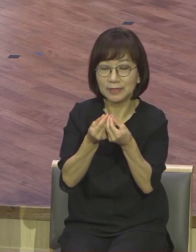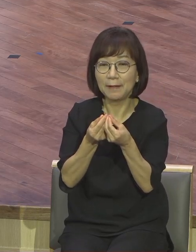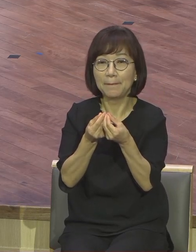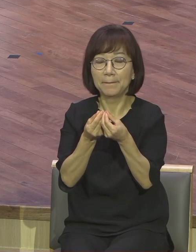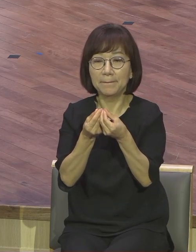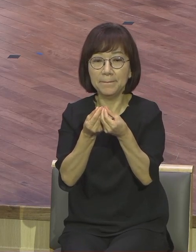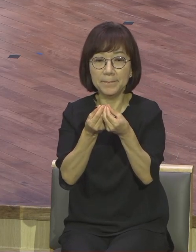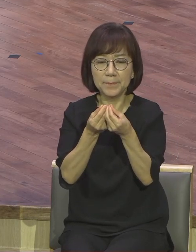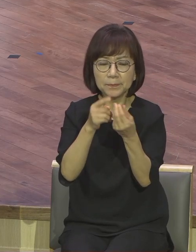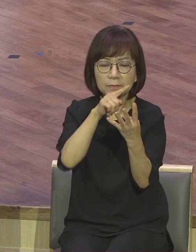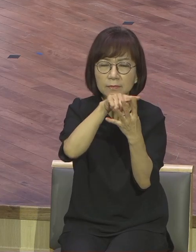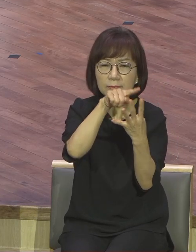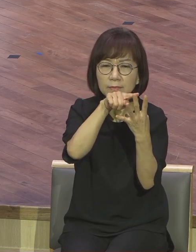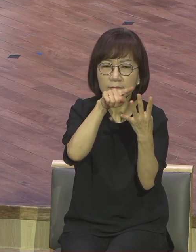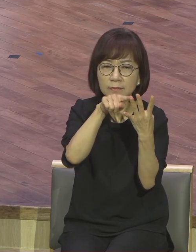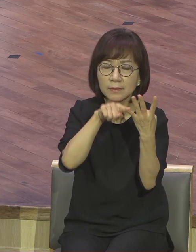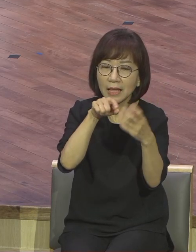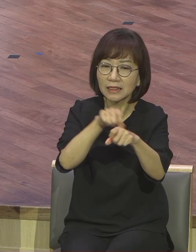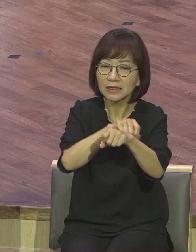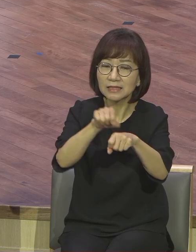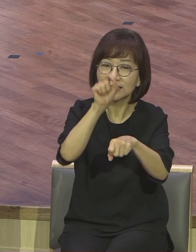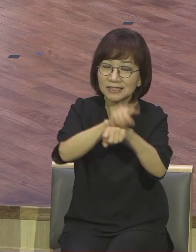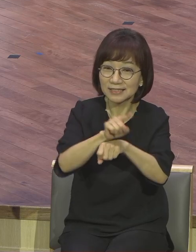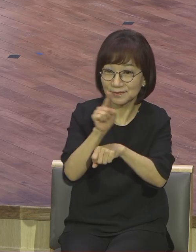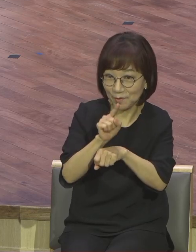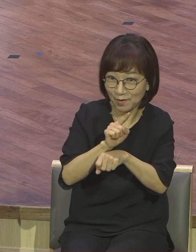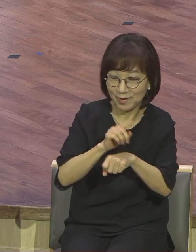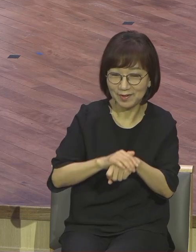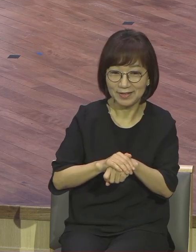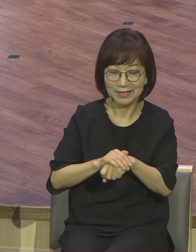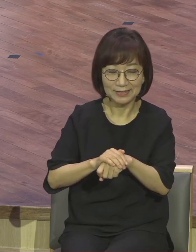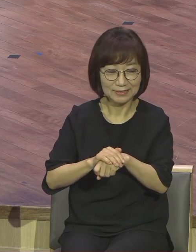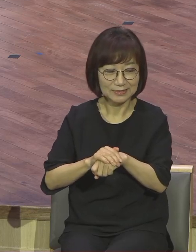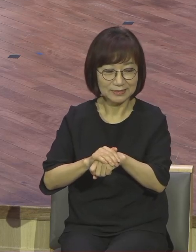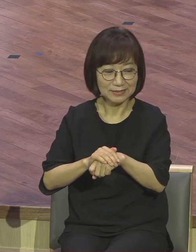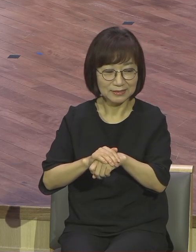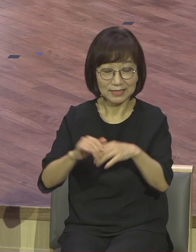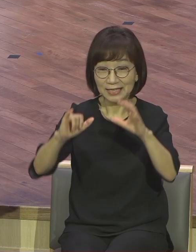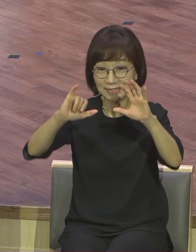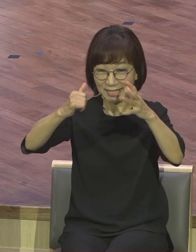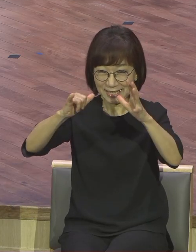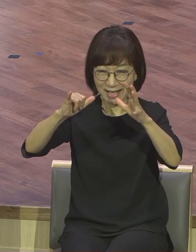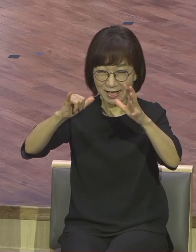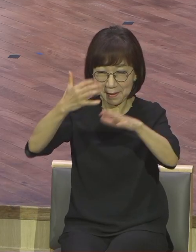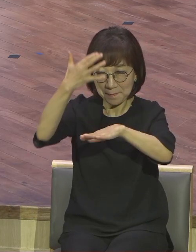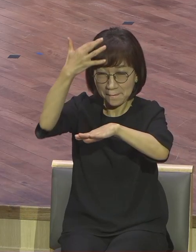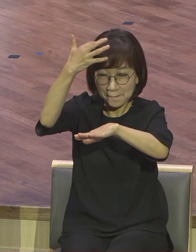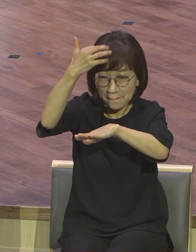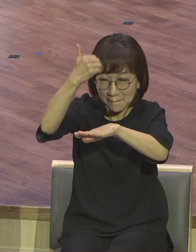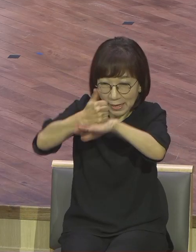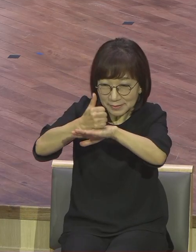중요한 덕진이 뭡니까? 마지막 날에는 분리가 돼요. 분리가 돼요.